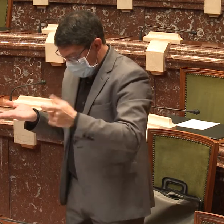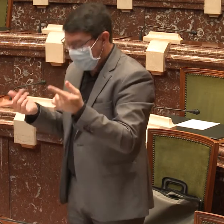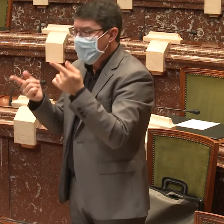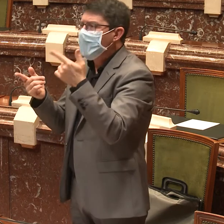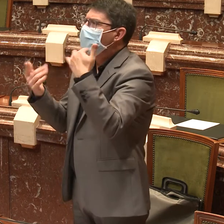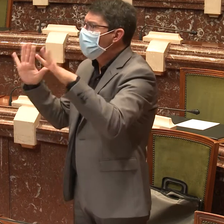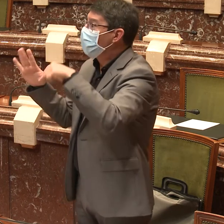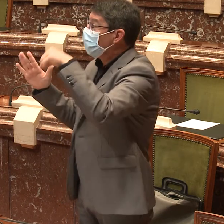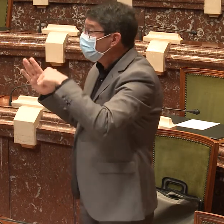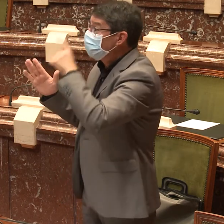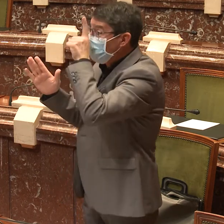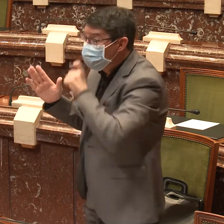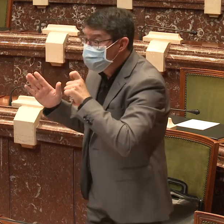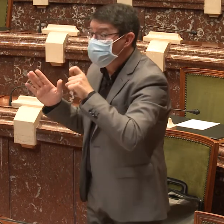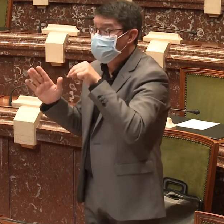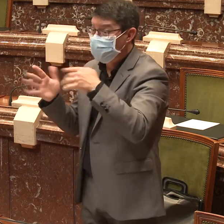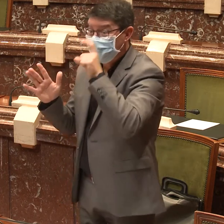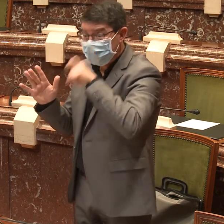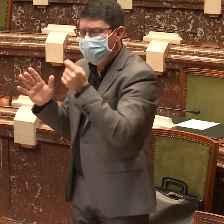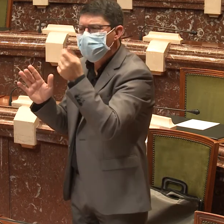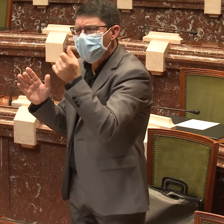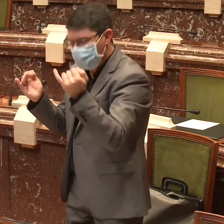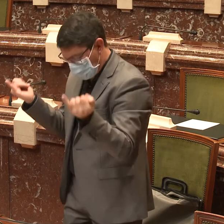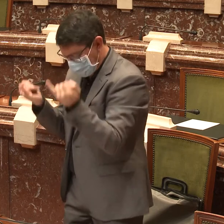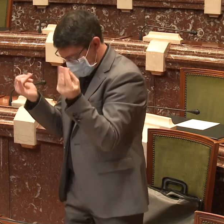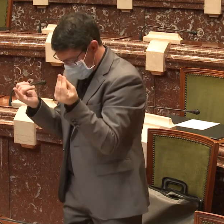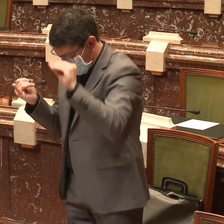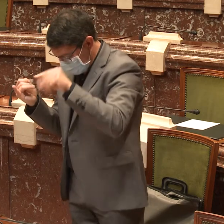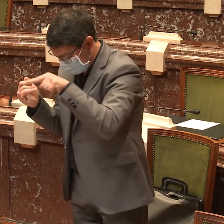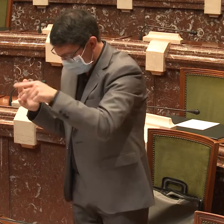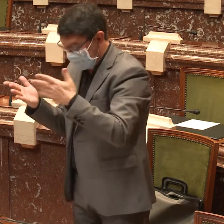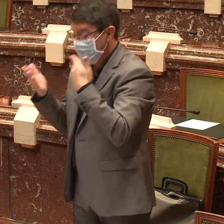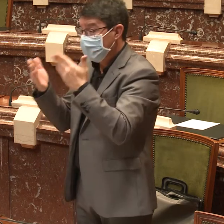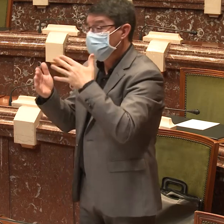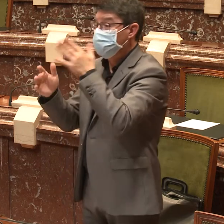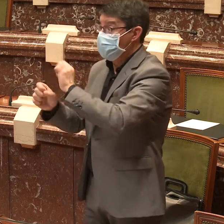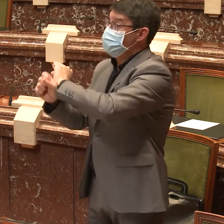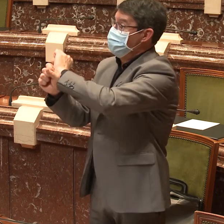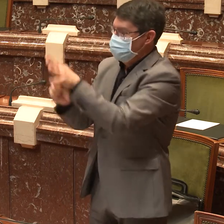que hemos tenido que destinar a atender a las nuevas circunstancias de esta pandemia.